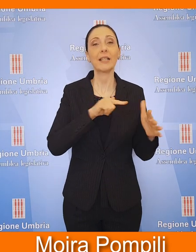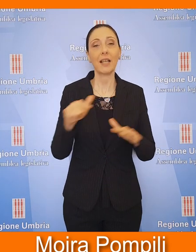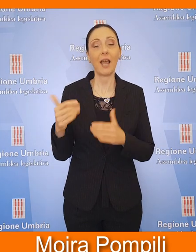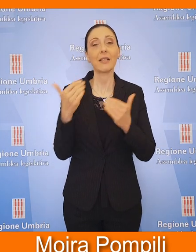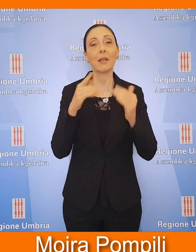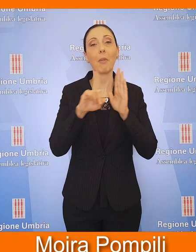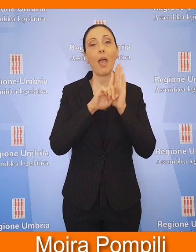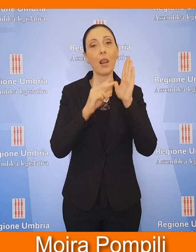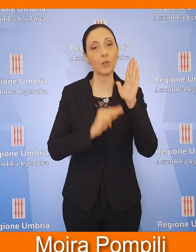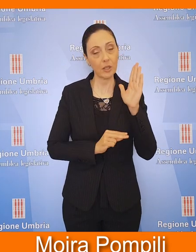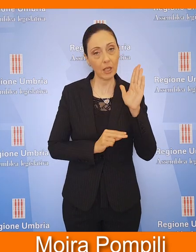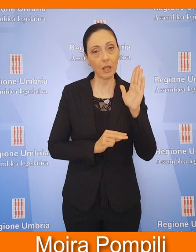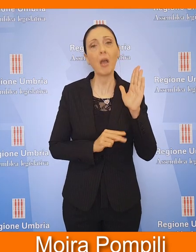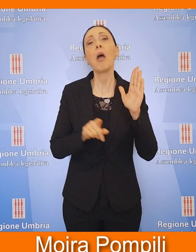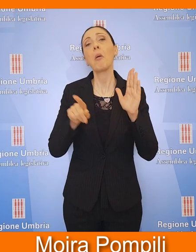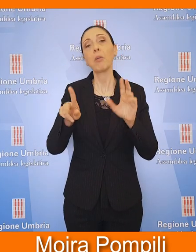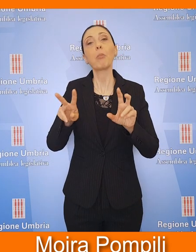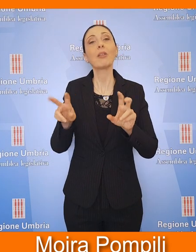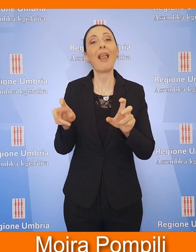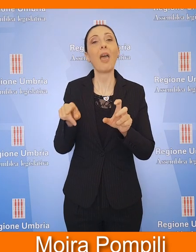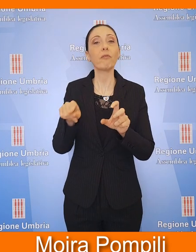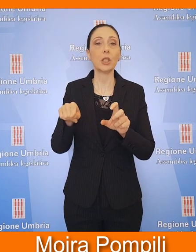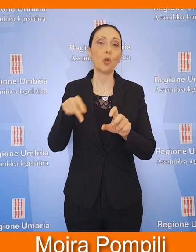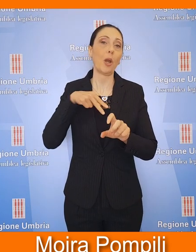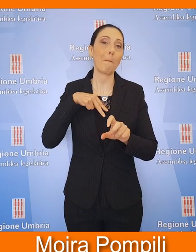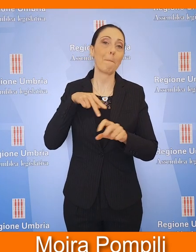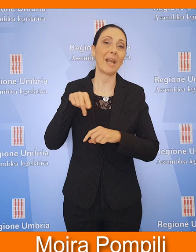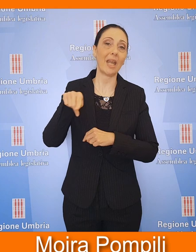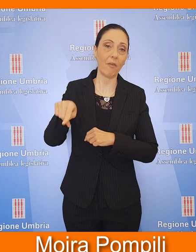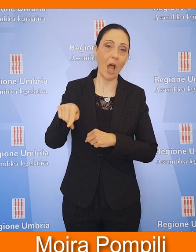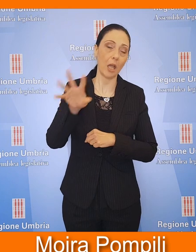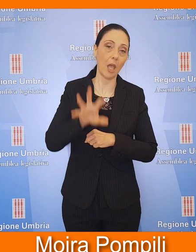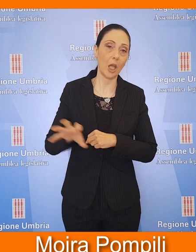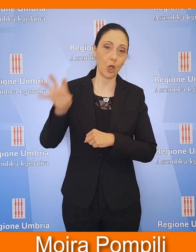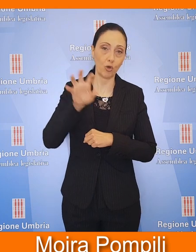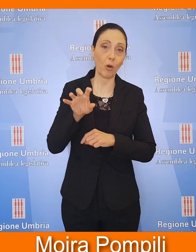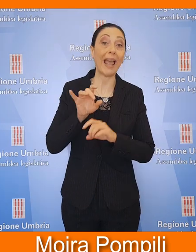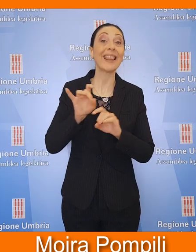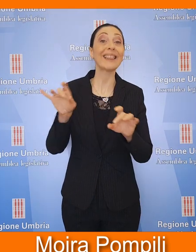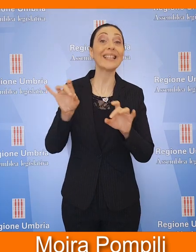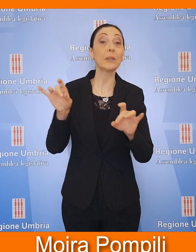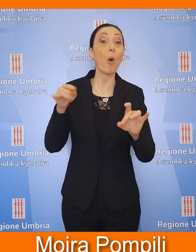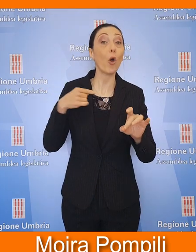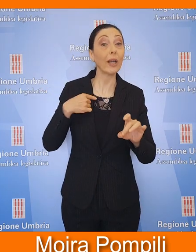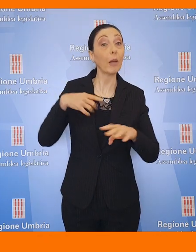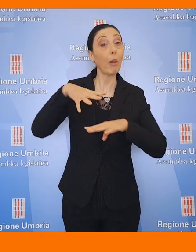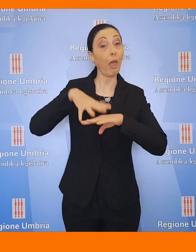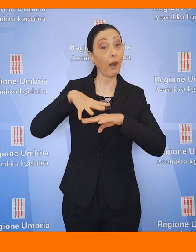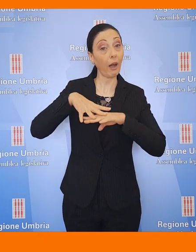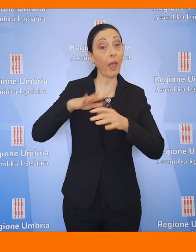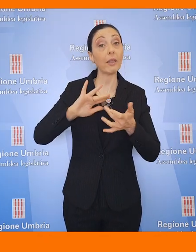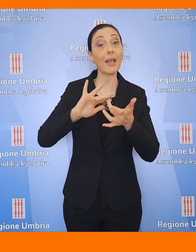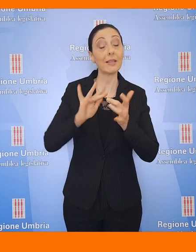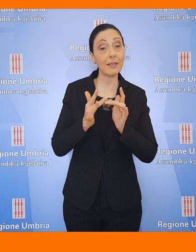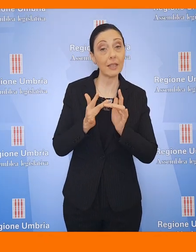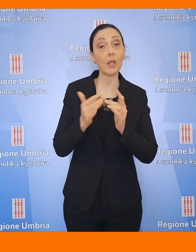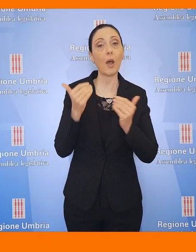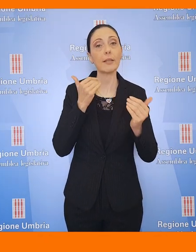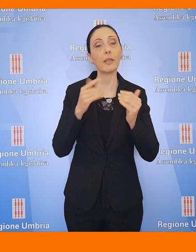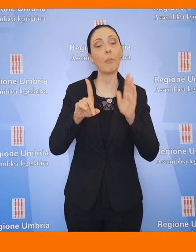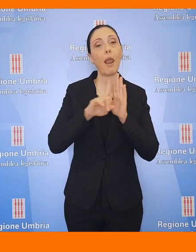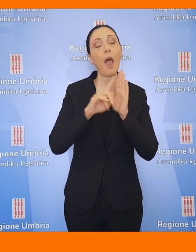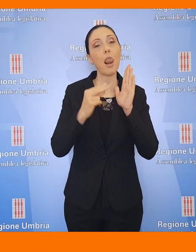Legislativa va in onda sulle televisioni private della Regione, è disponibile in rete sul sito dell